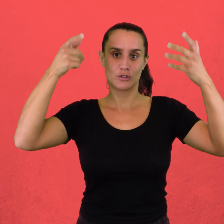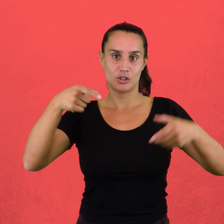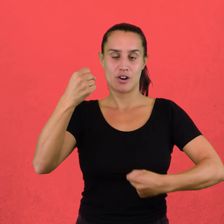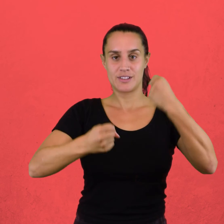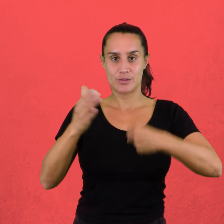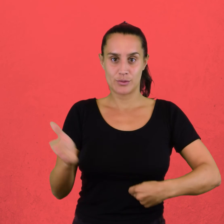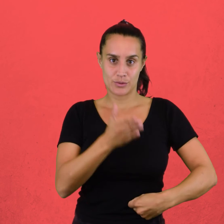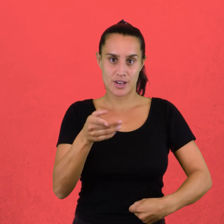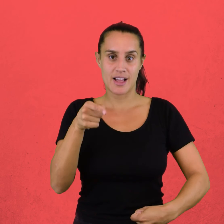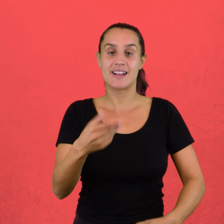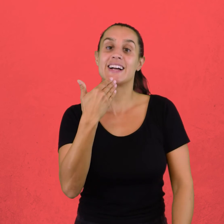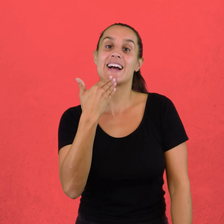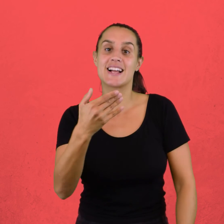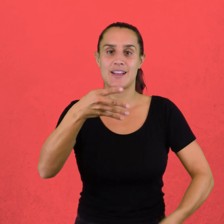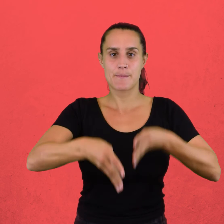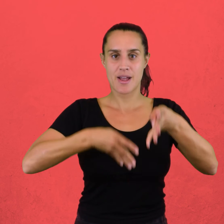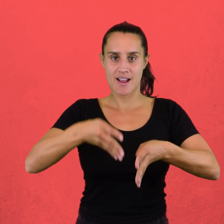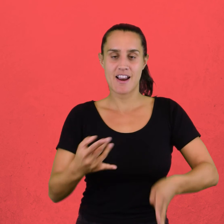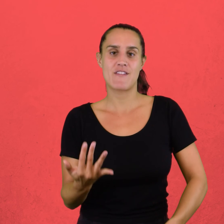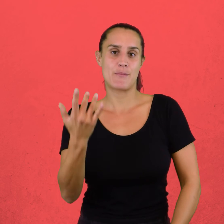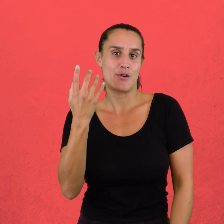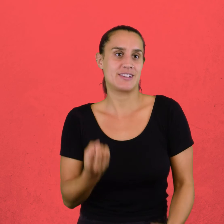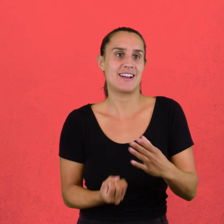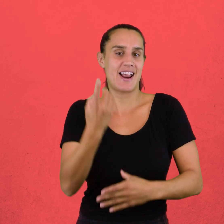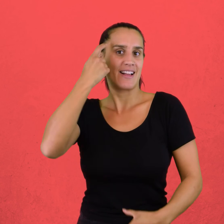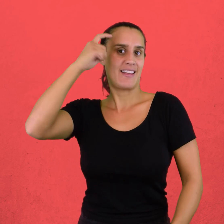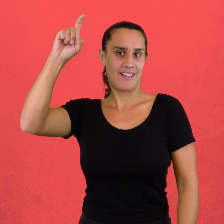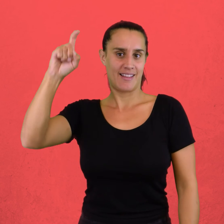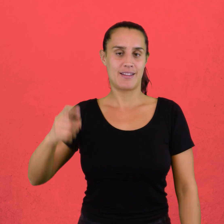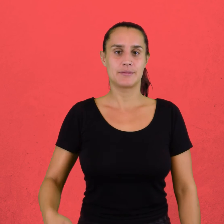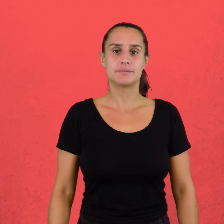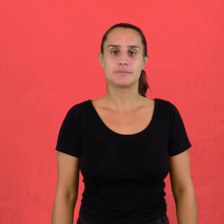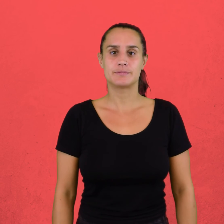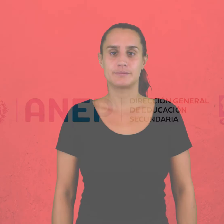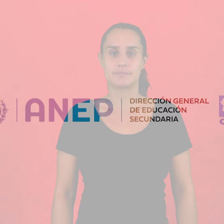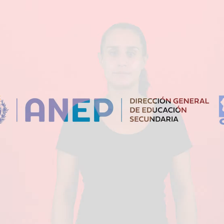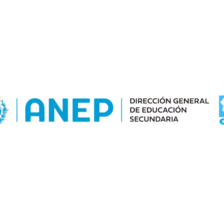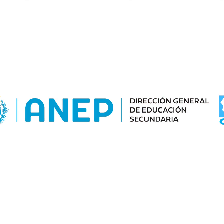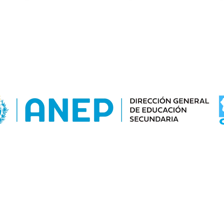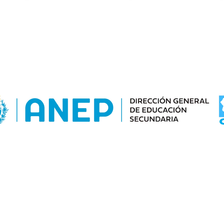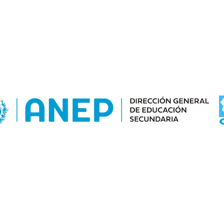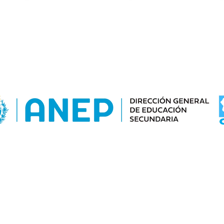por ver el